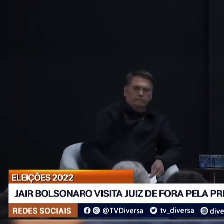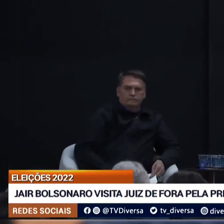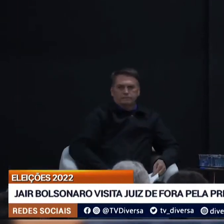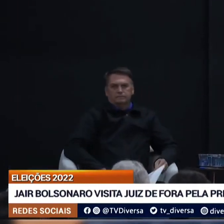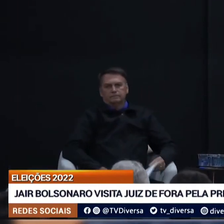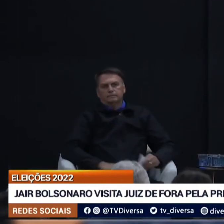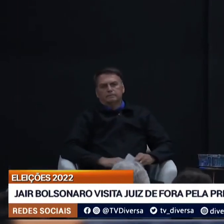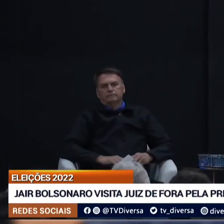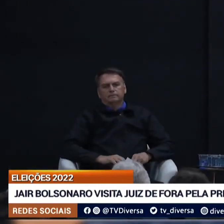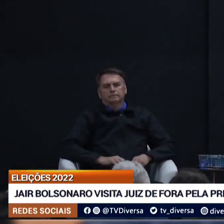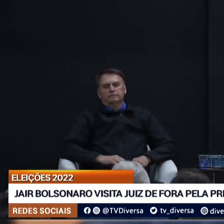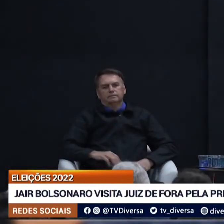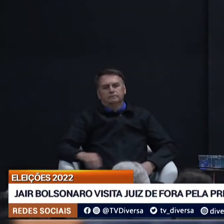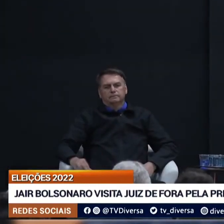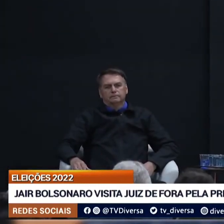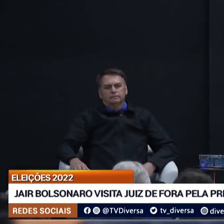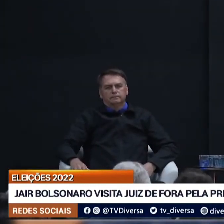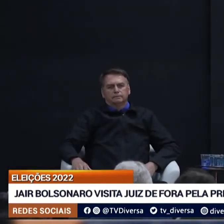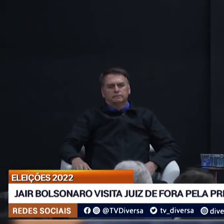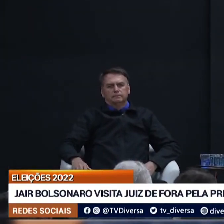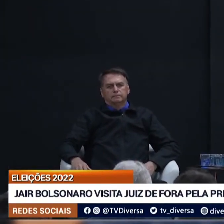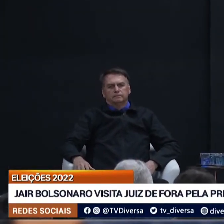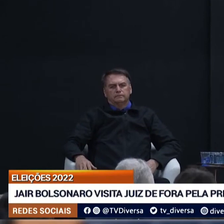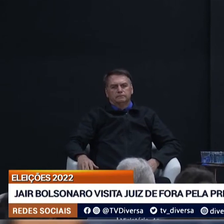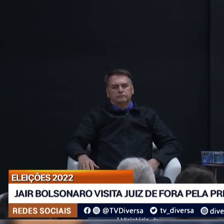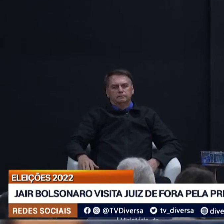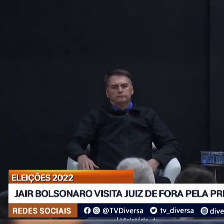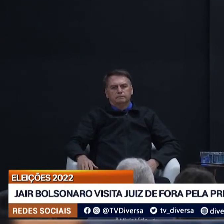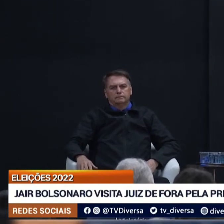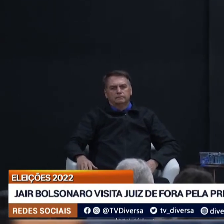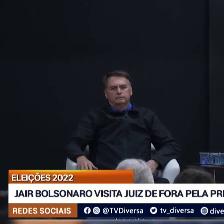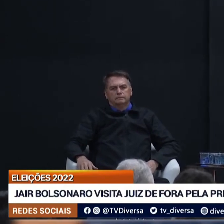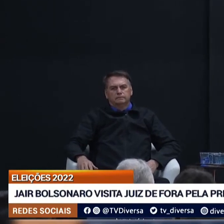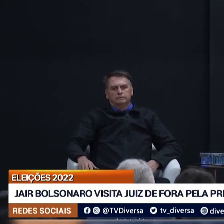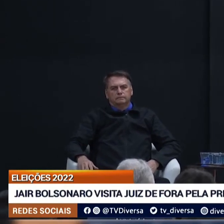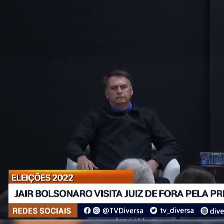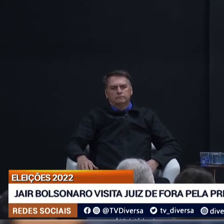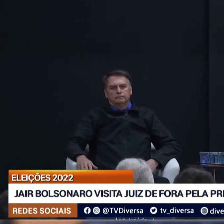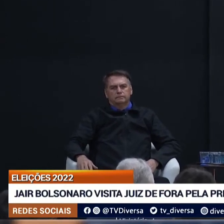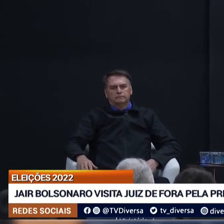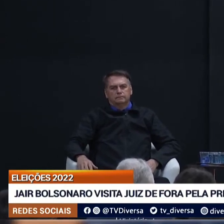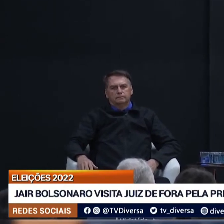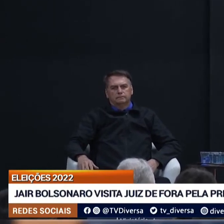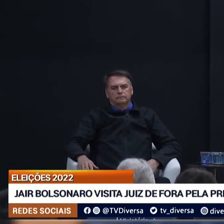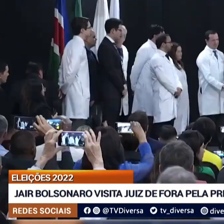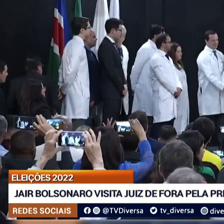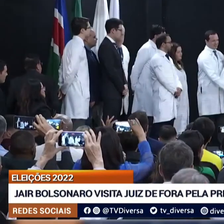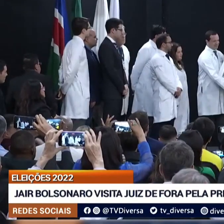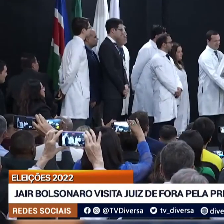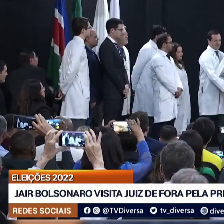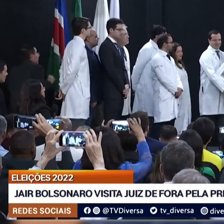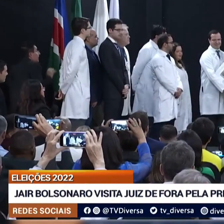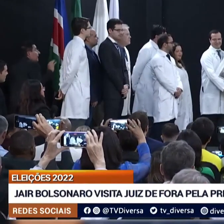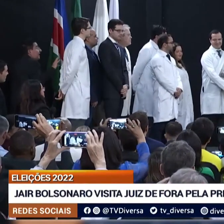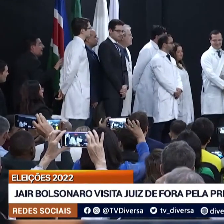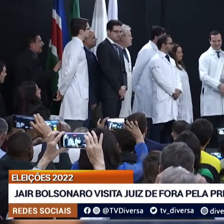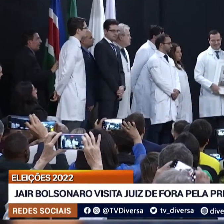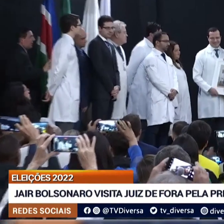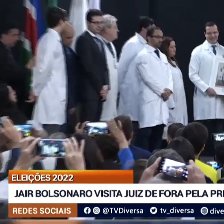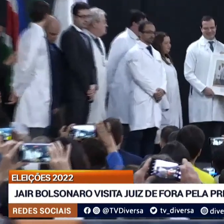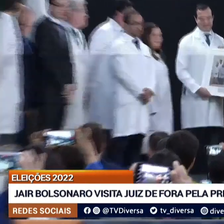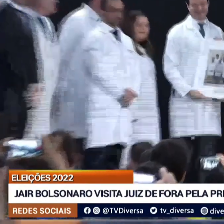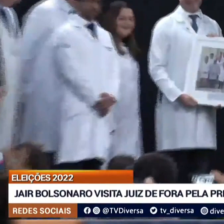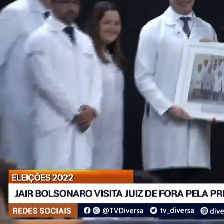Renato Loures, iniciou um discurso lembrando o momento econômico e difícil que o hospital passa. Em seguida,